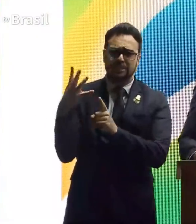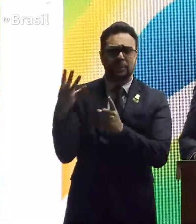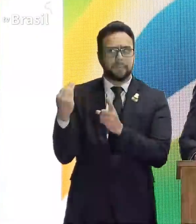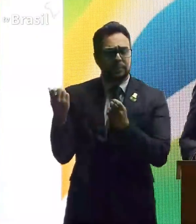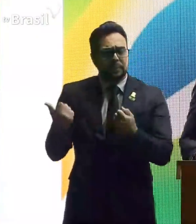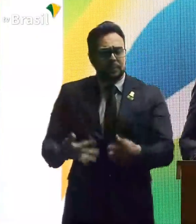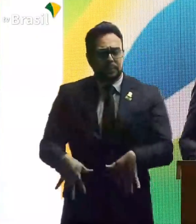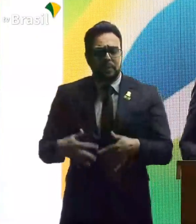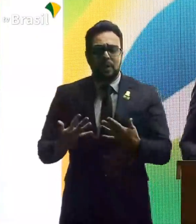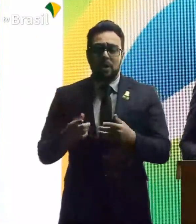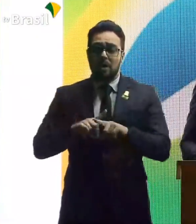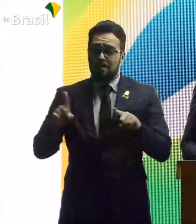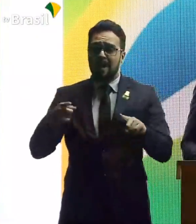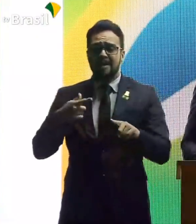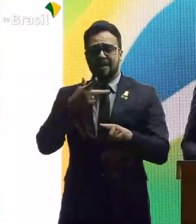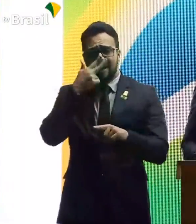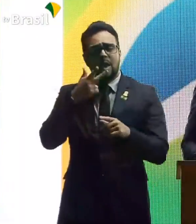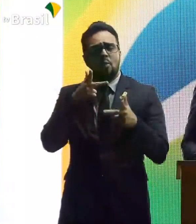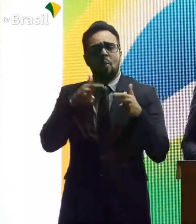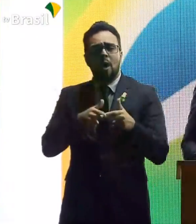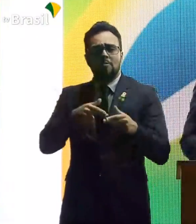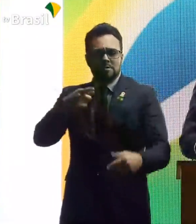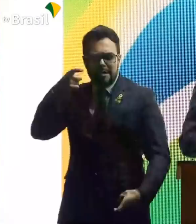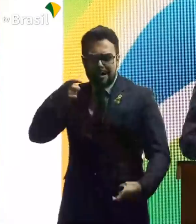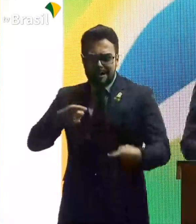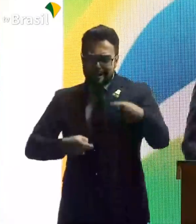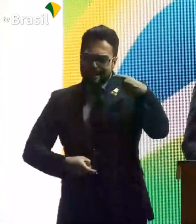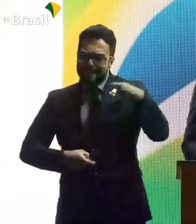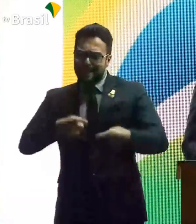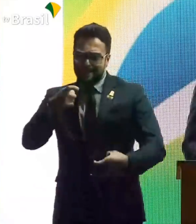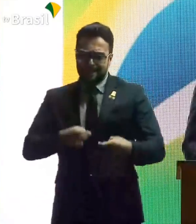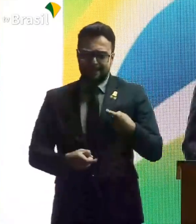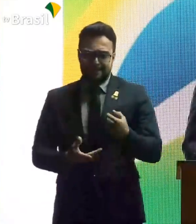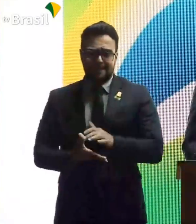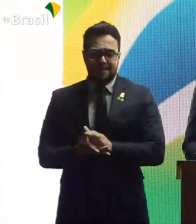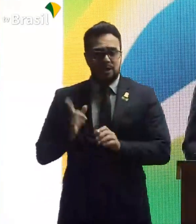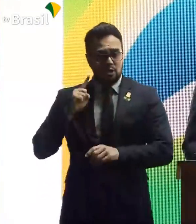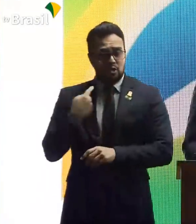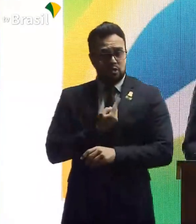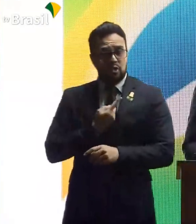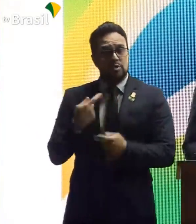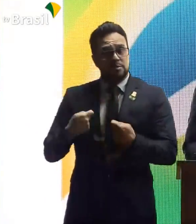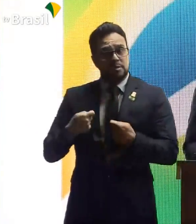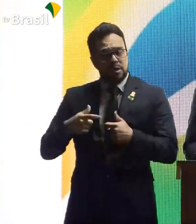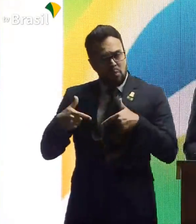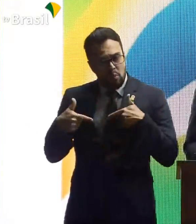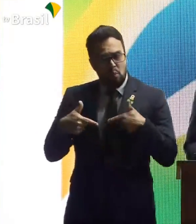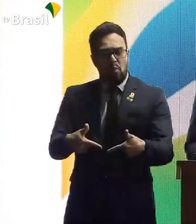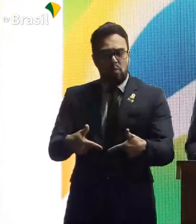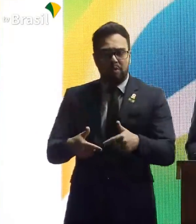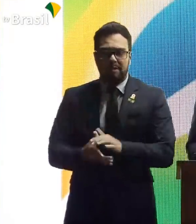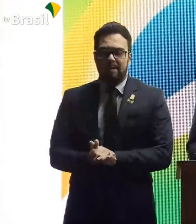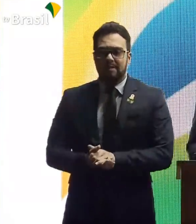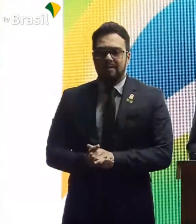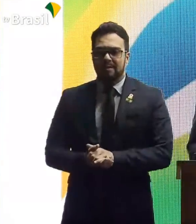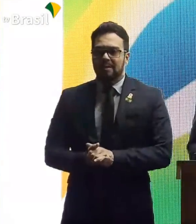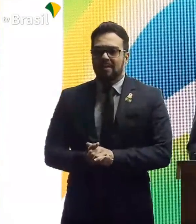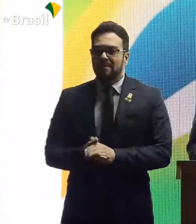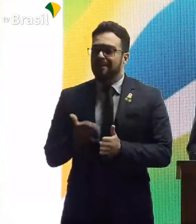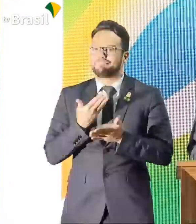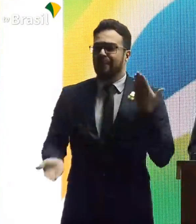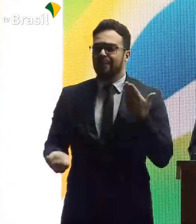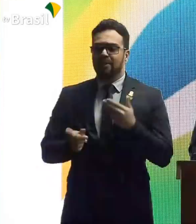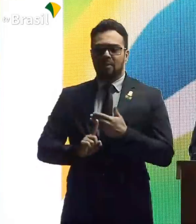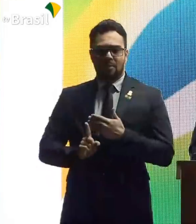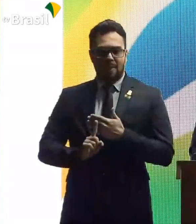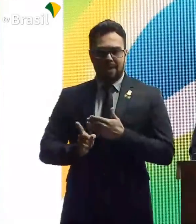Agora, você está na guerra. Nós temos que lutar para não perder. Porque